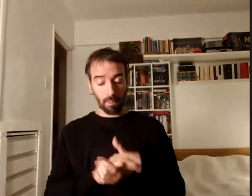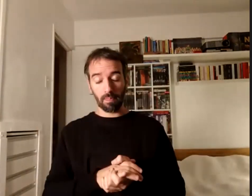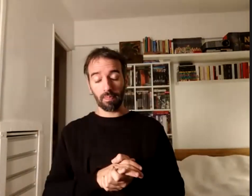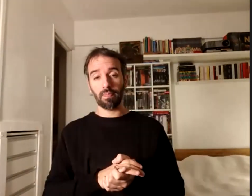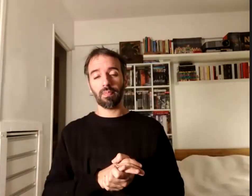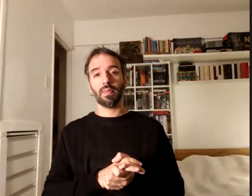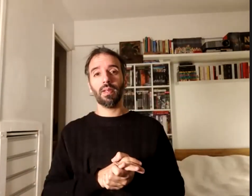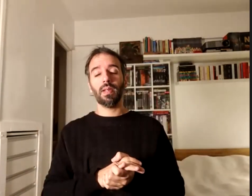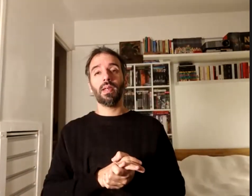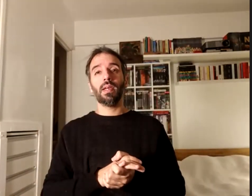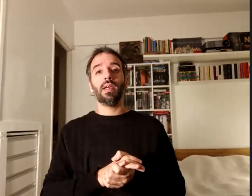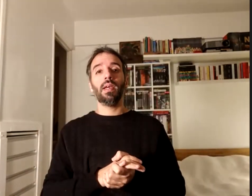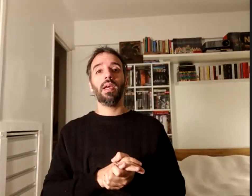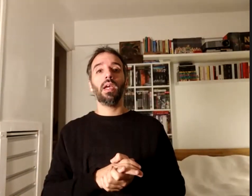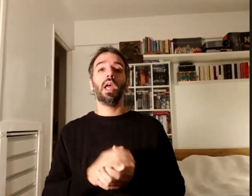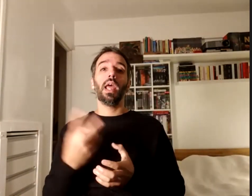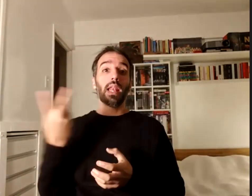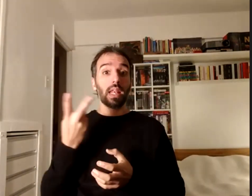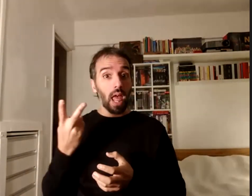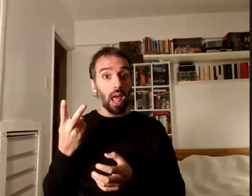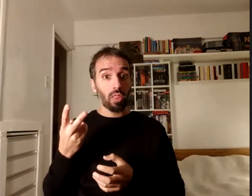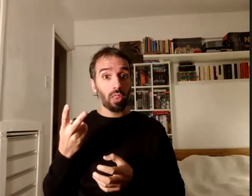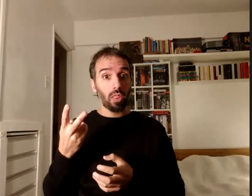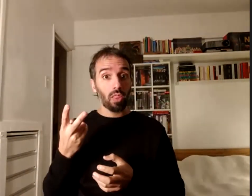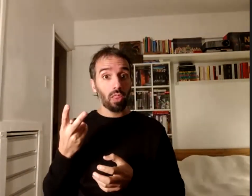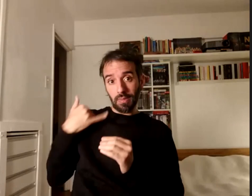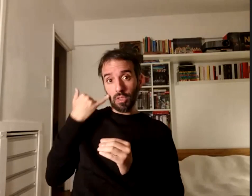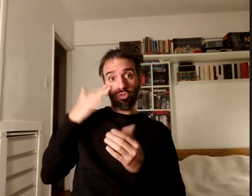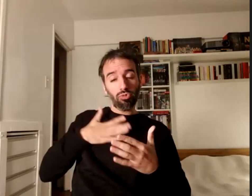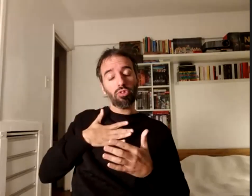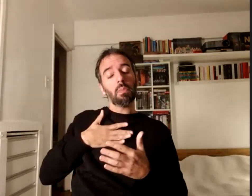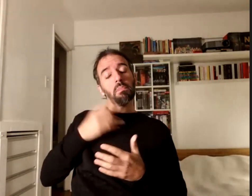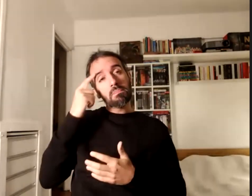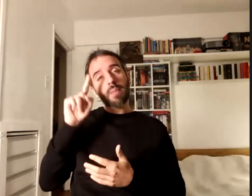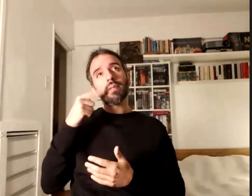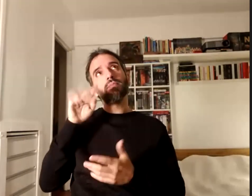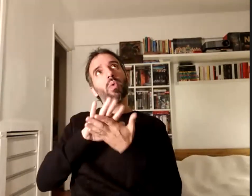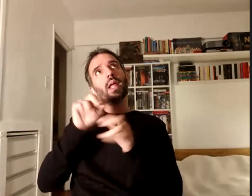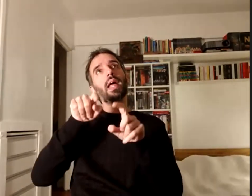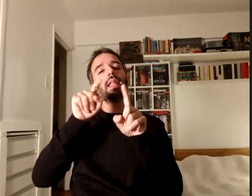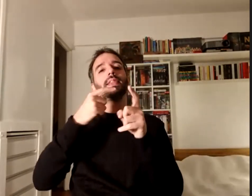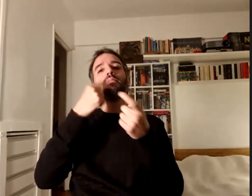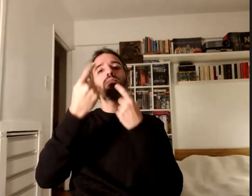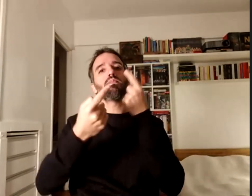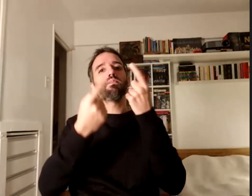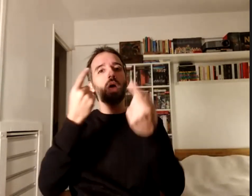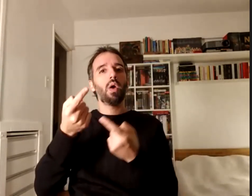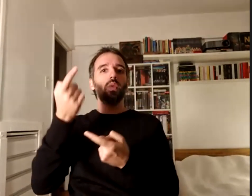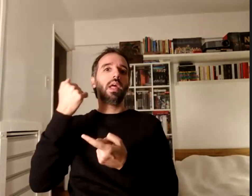ambas coincidíamos que retomando aquellas preguntas guías que compartimos en ese proceso de charla